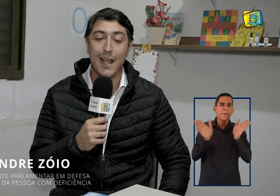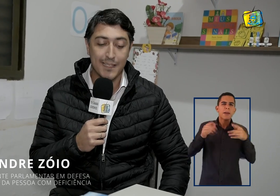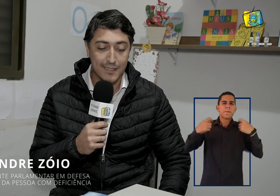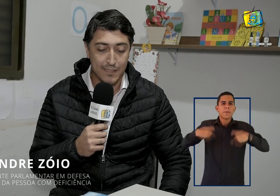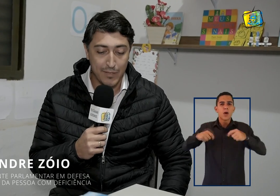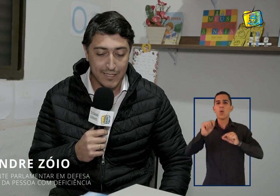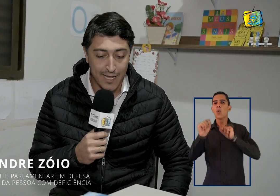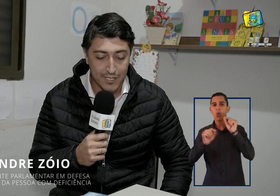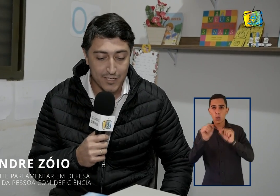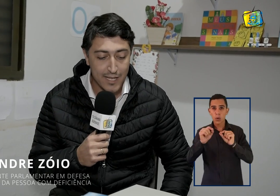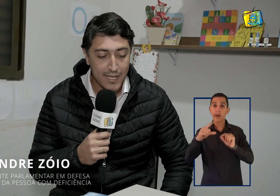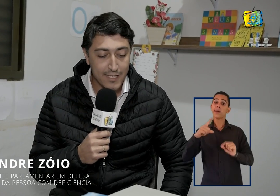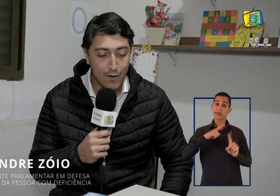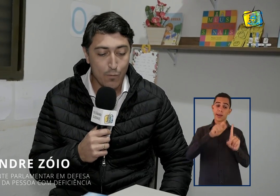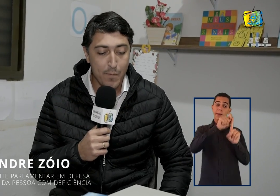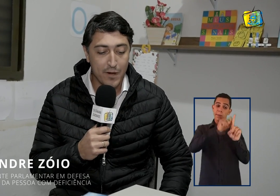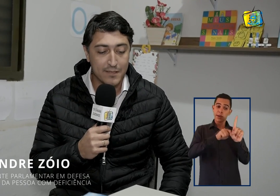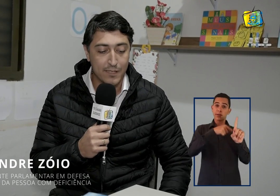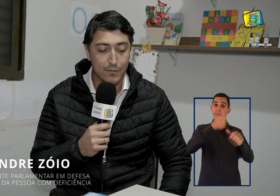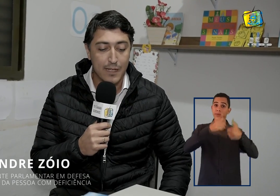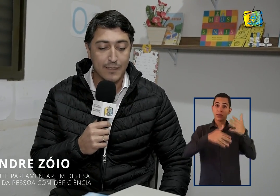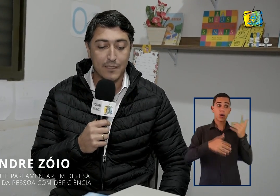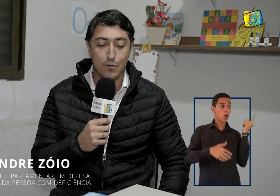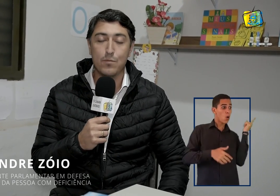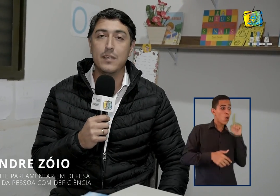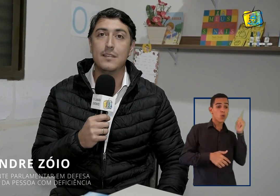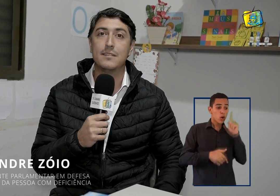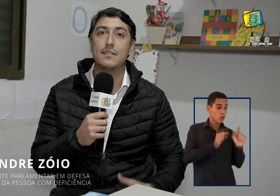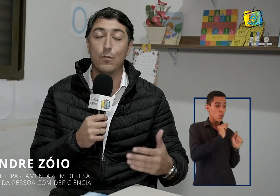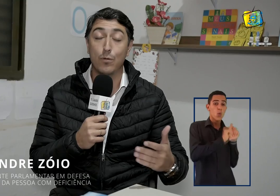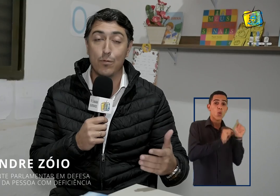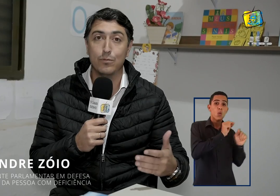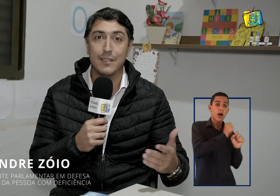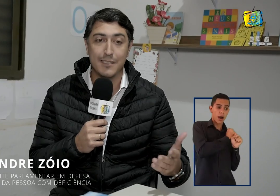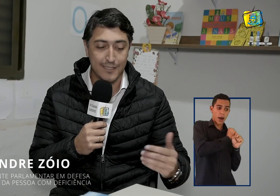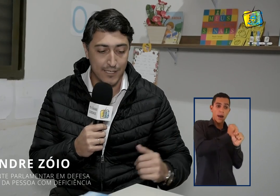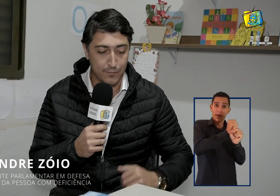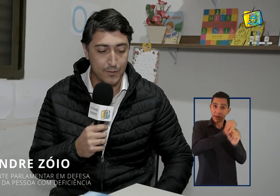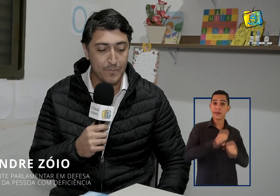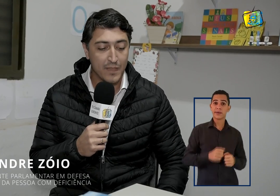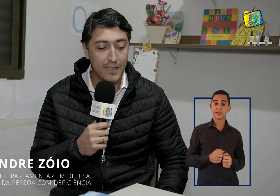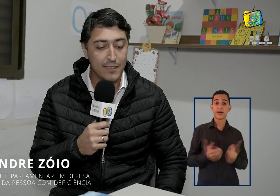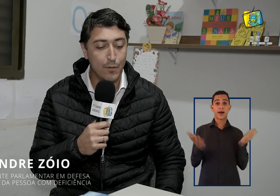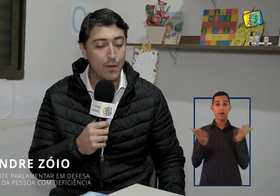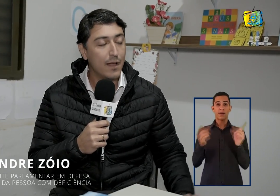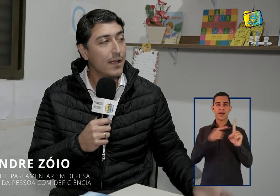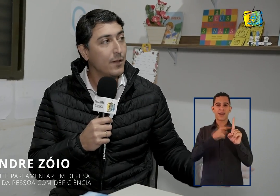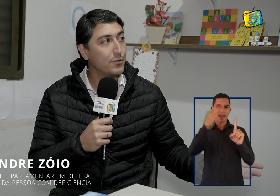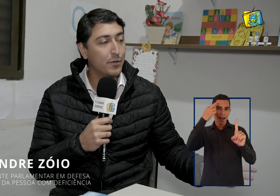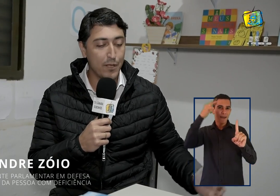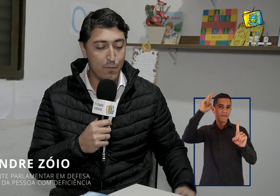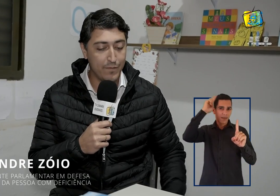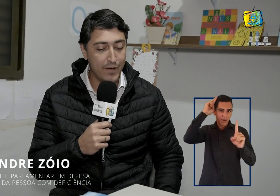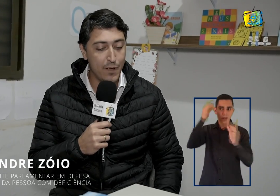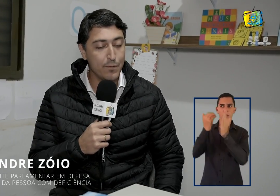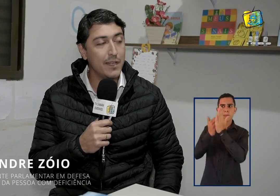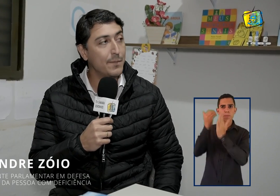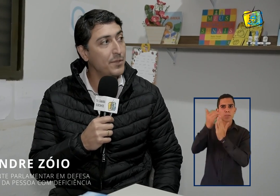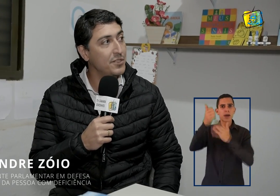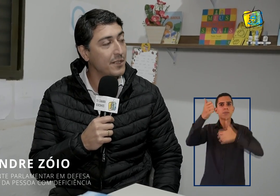acessibilidade e a comemoração das conquistas ao longo desses anos. Então, eu estou aqui com o Rafael e eu queria pedir,